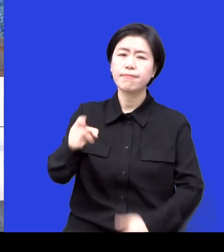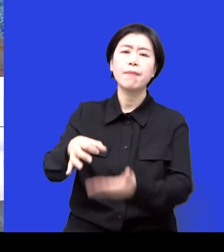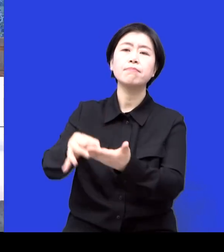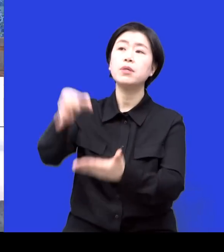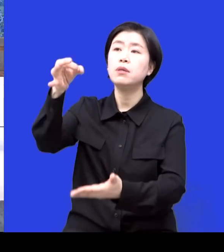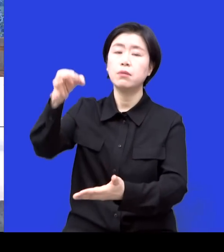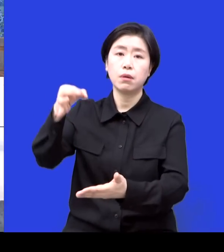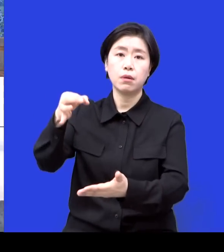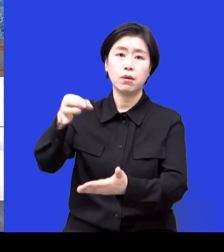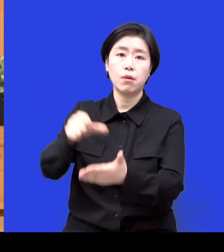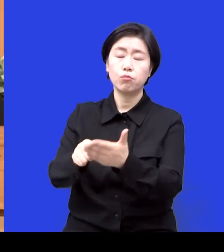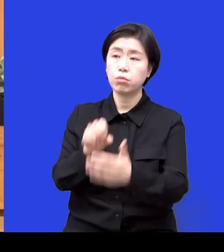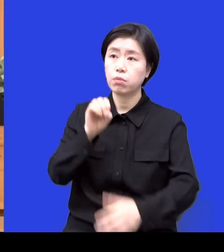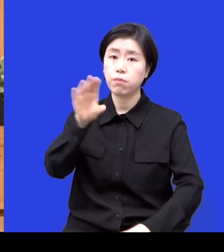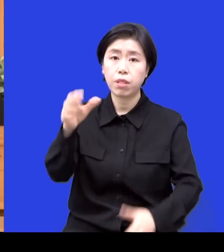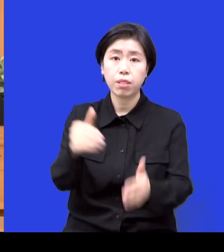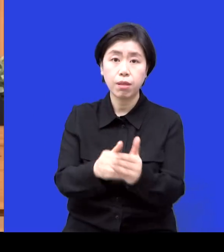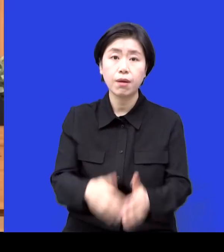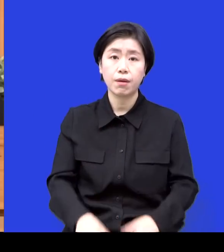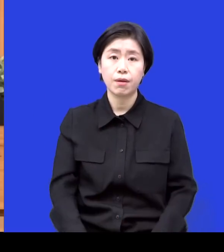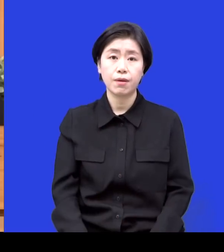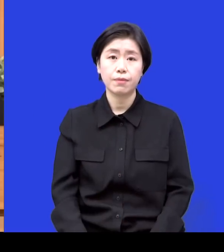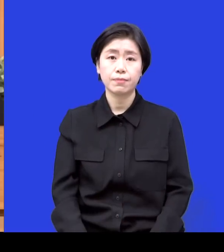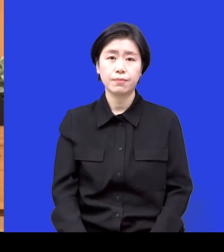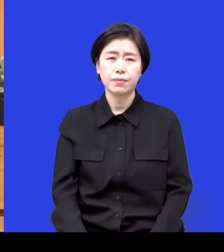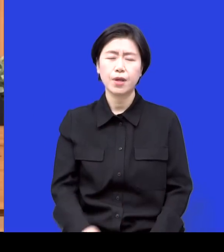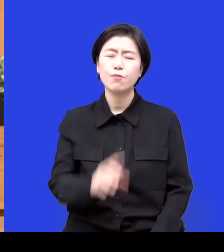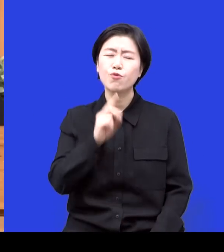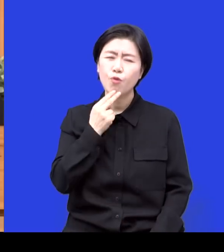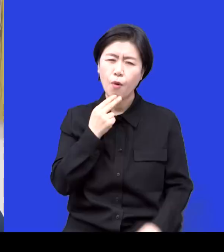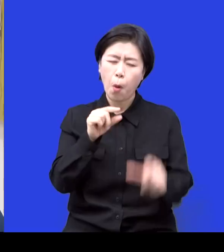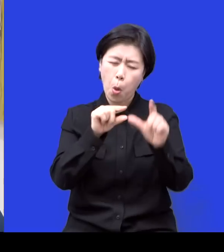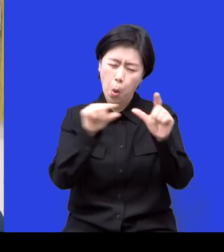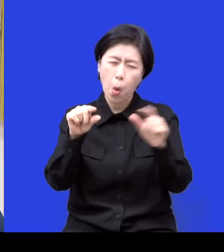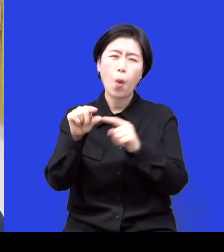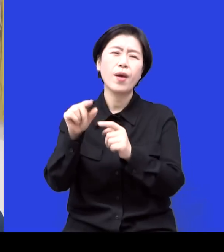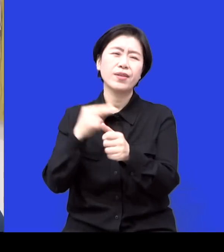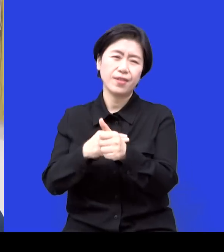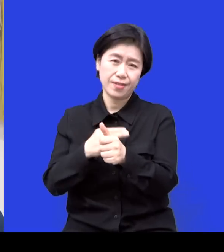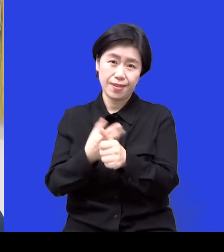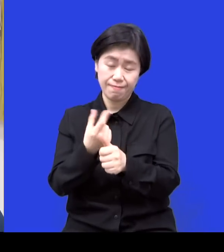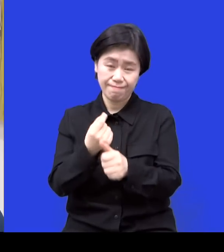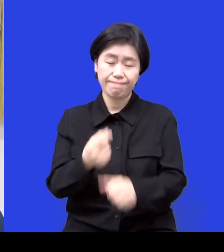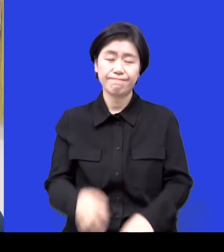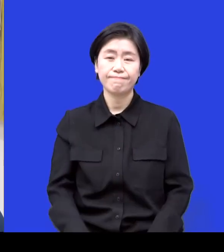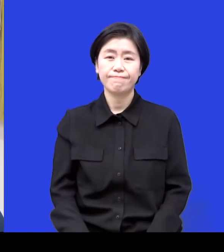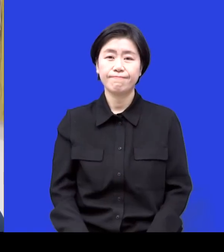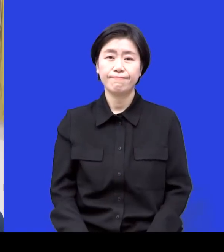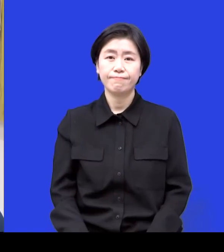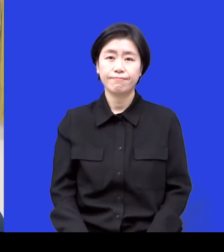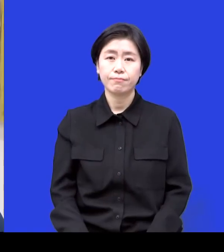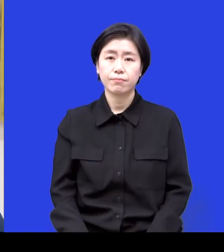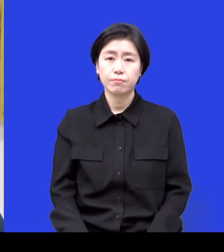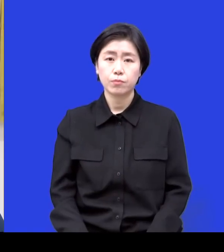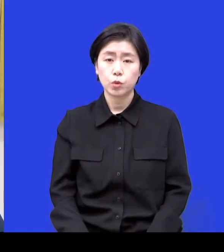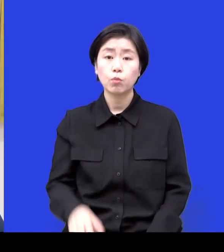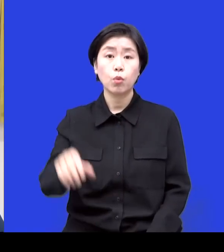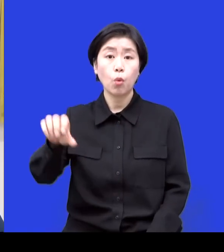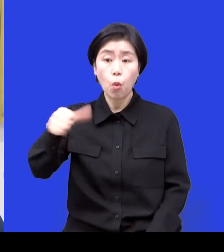그런 케이스도 물론 일부지만 네 일부지만 있었고 그러면 이제 그거를 이제 보내고 500 중에 뭐 절반되는